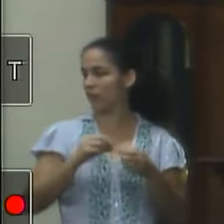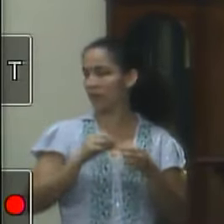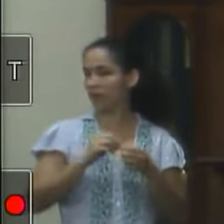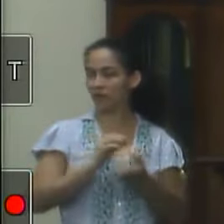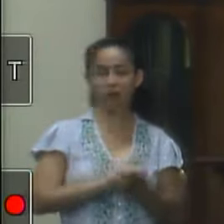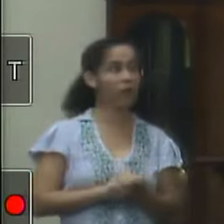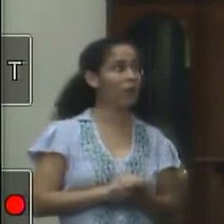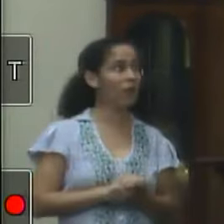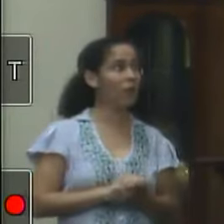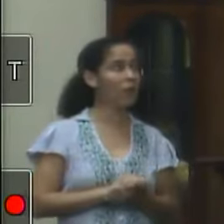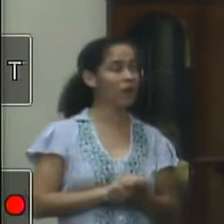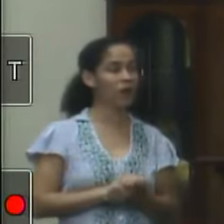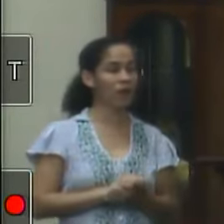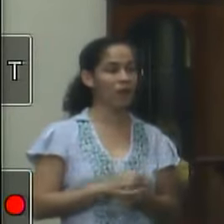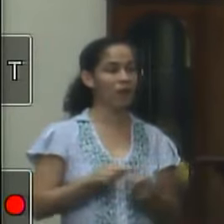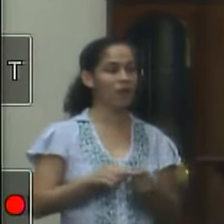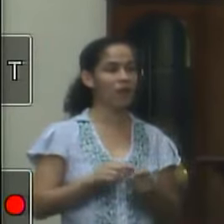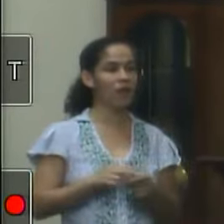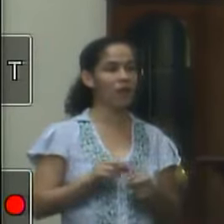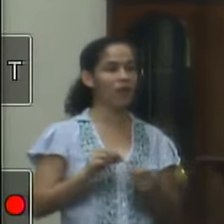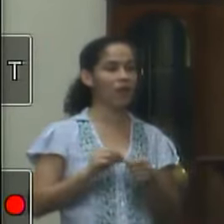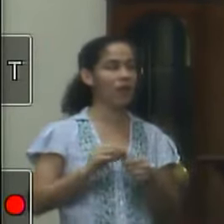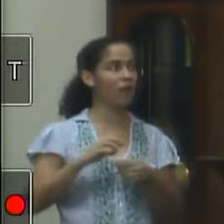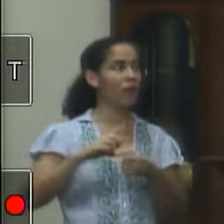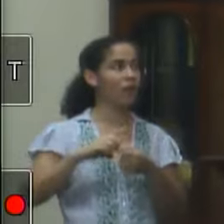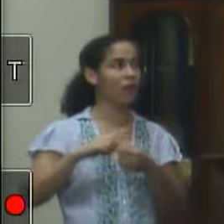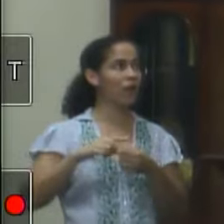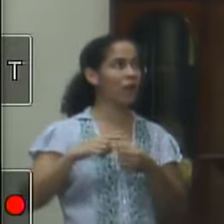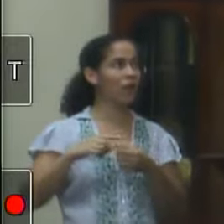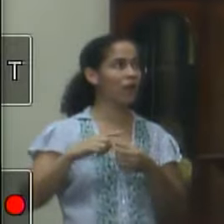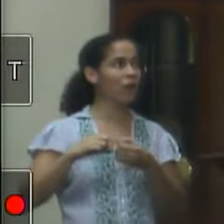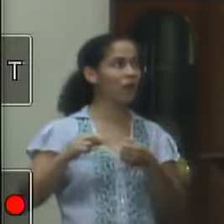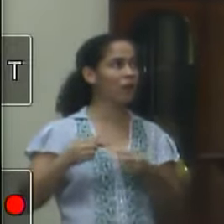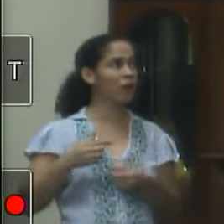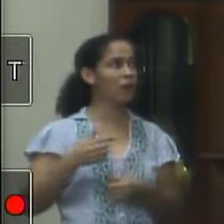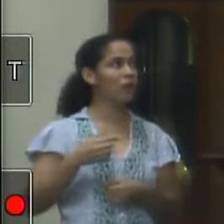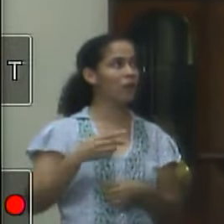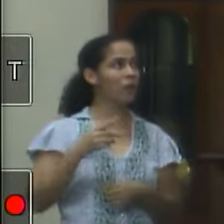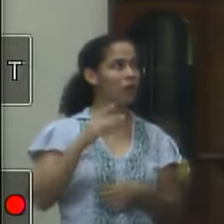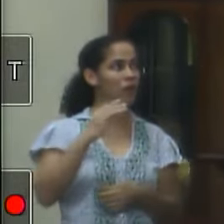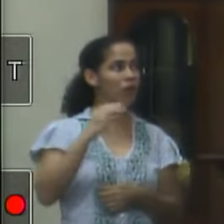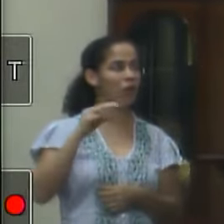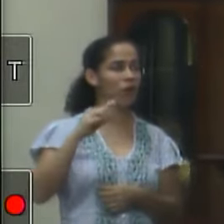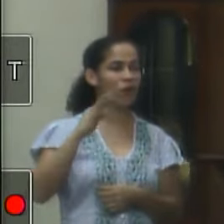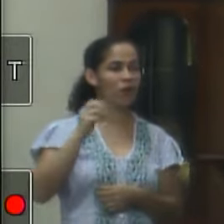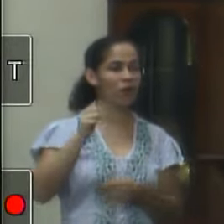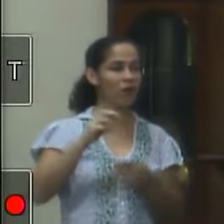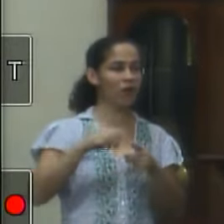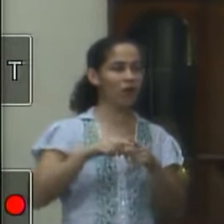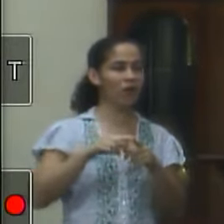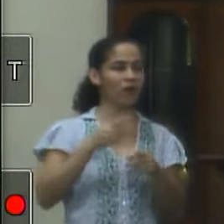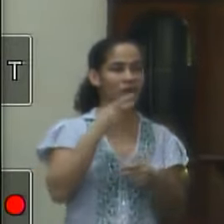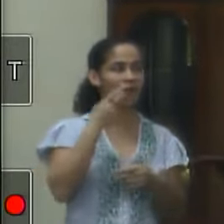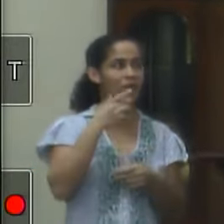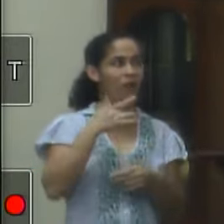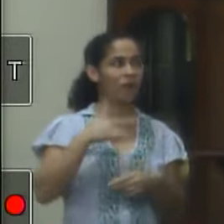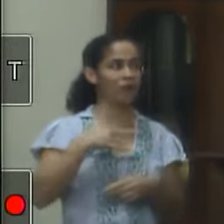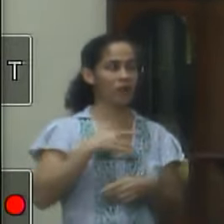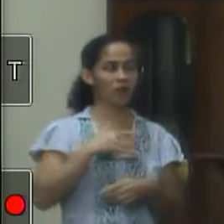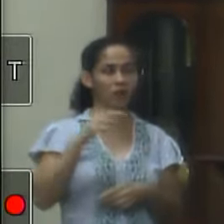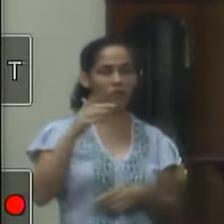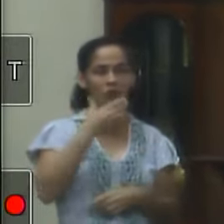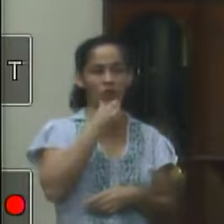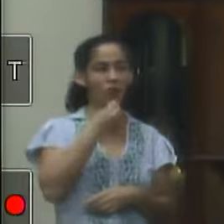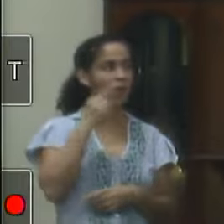agora tem um esquerdista aí que vai ficar feliz Chico fiz um artigo lá para Cuba eu publiquei um artigo internacional falando da questão da saúde dos homens em Cuba